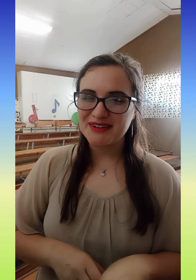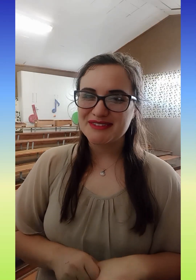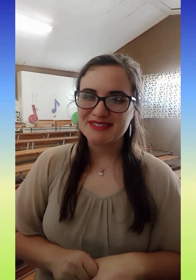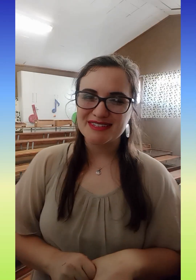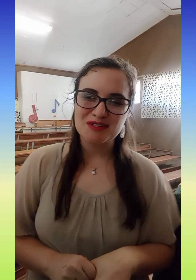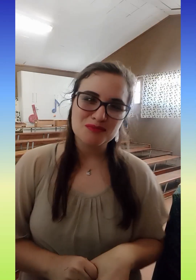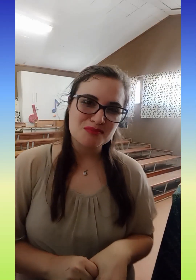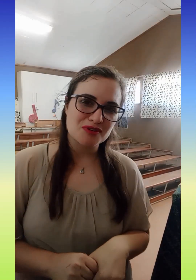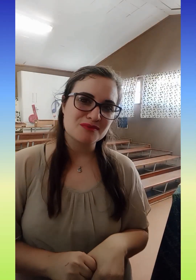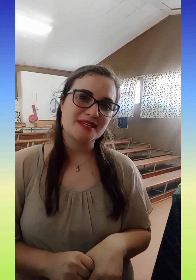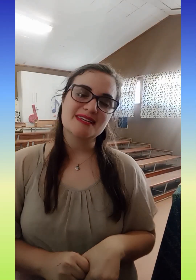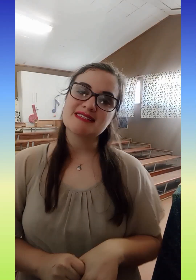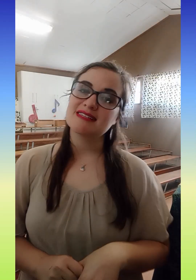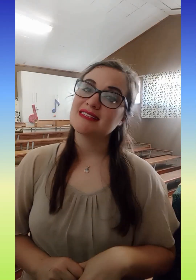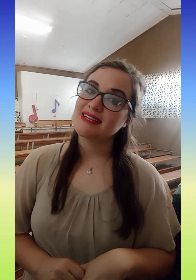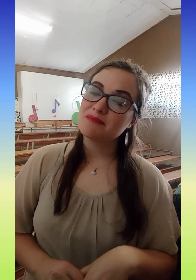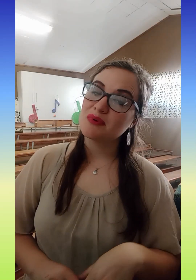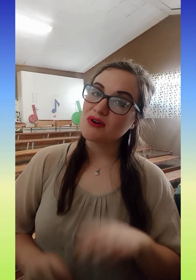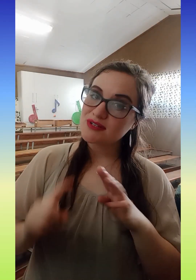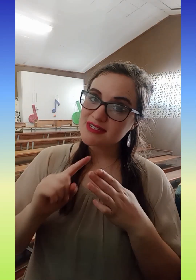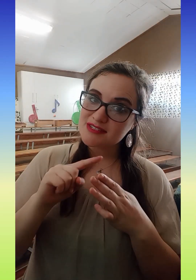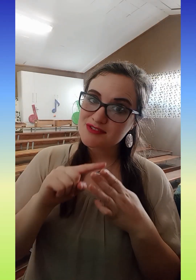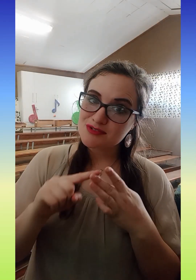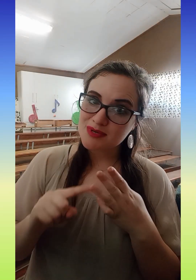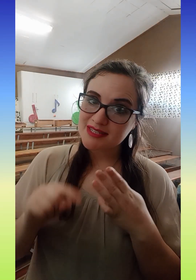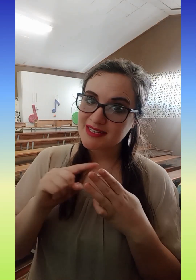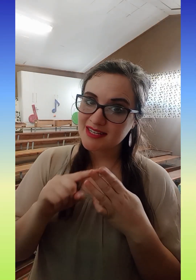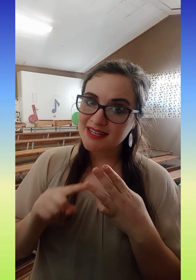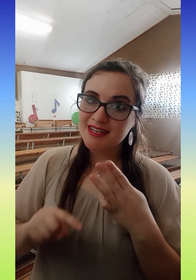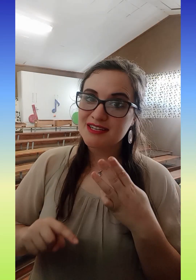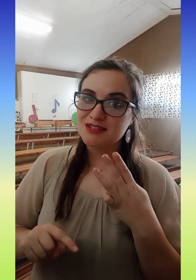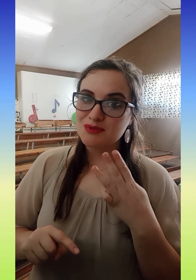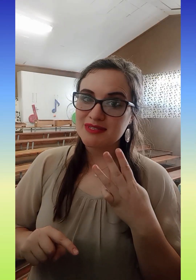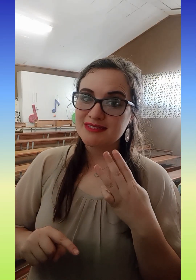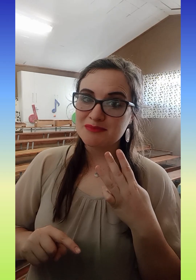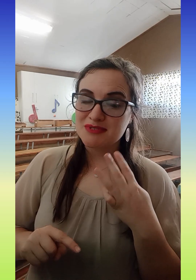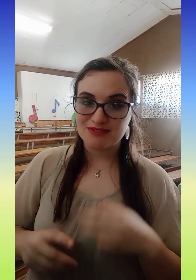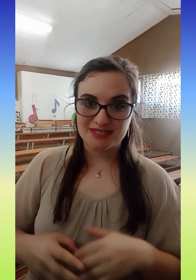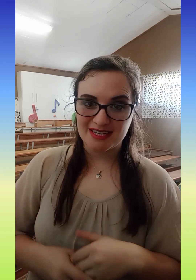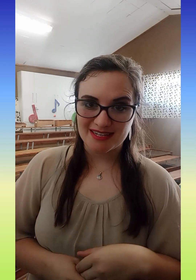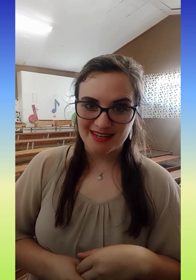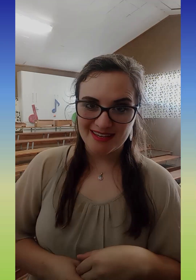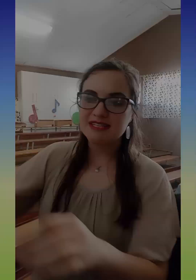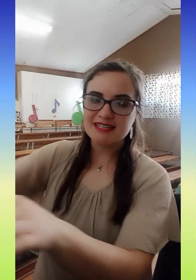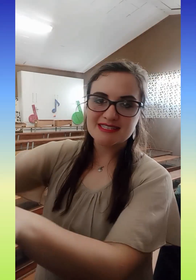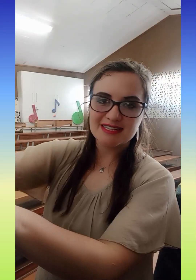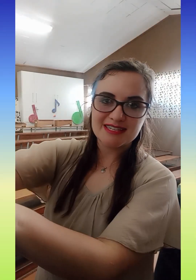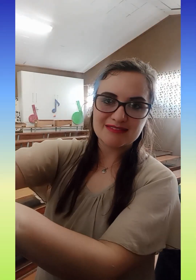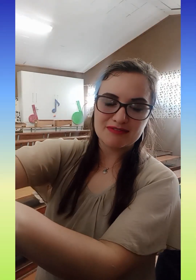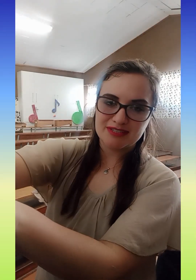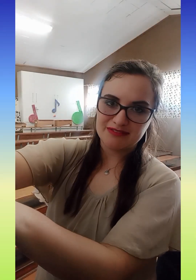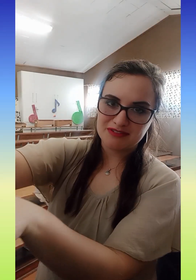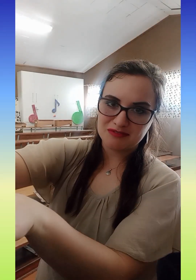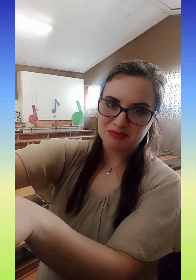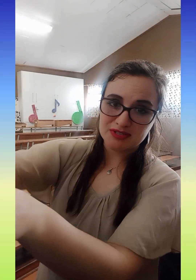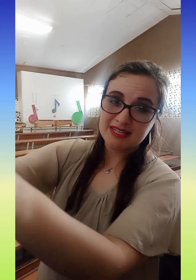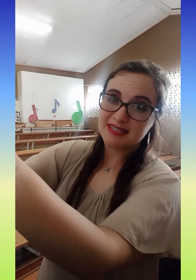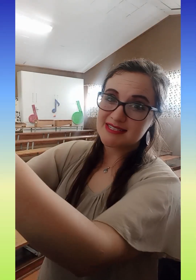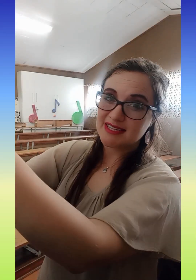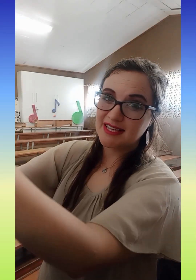goed, kom ons praat om die eerste drie basis soorte noodtypes wat jy krij. Die eerste ene wat je voertekers oor is een